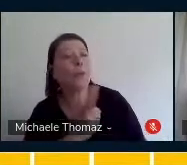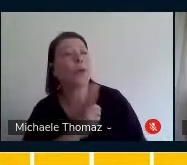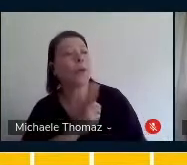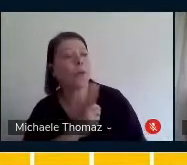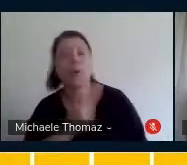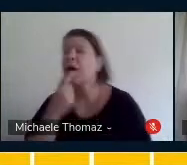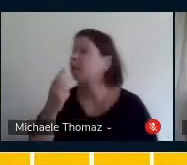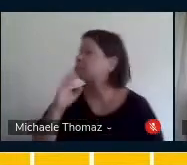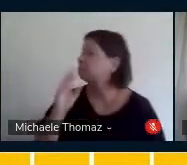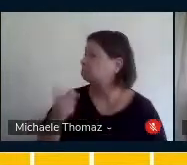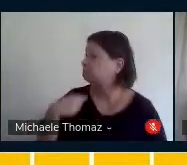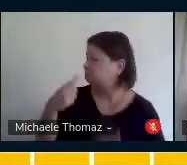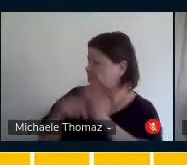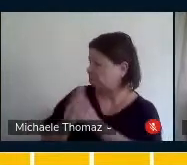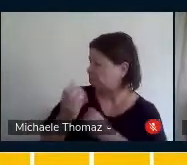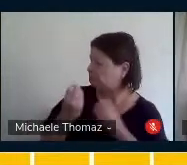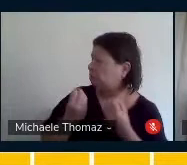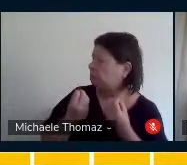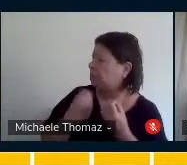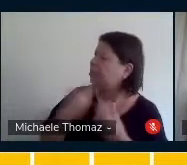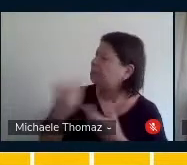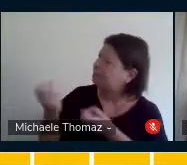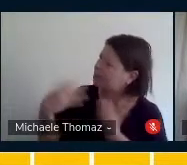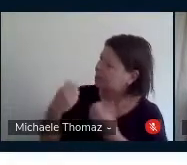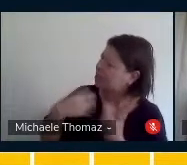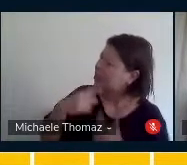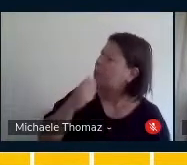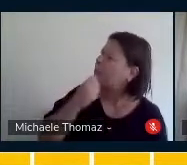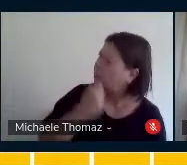e ela perguntou, me ensina a assoviar?